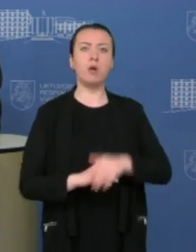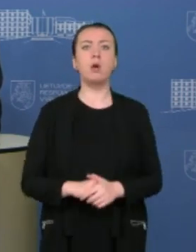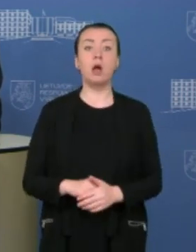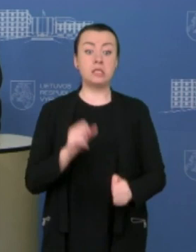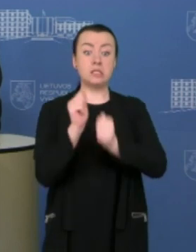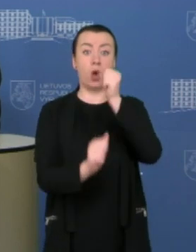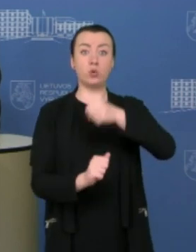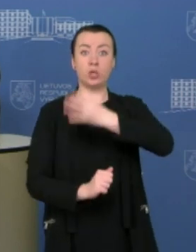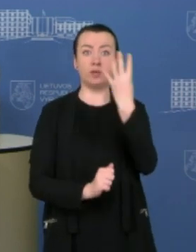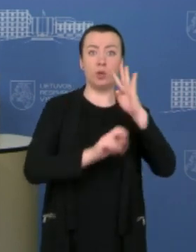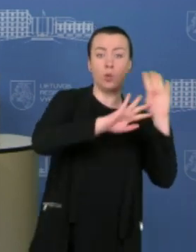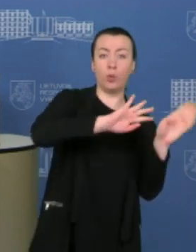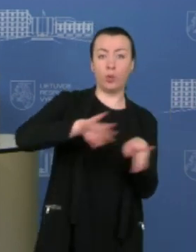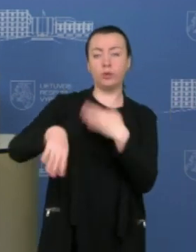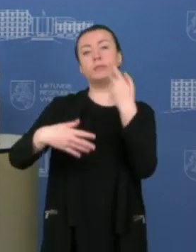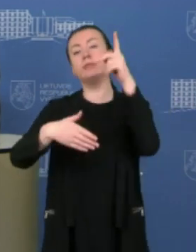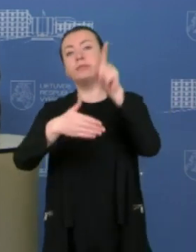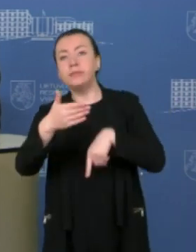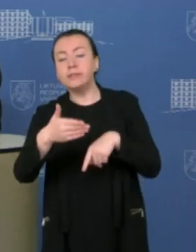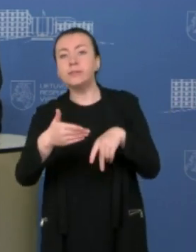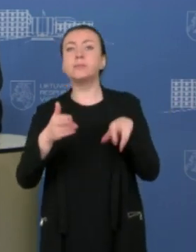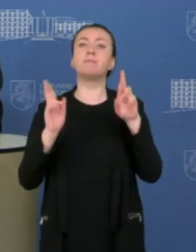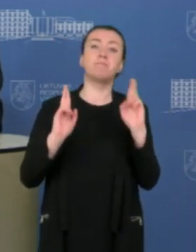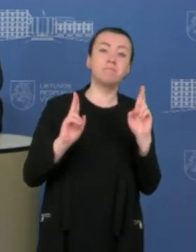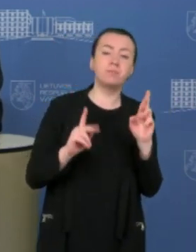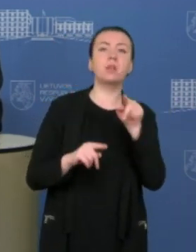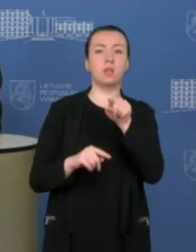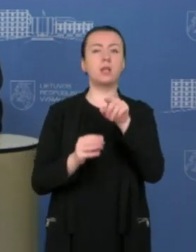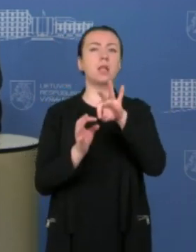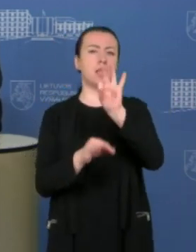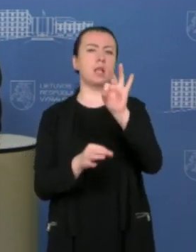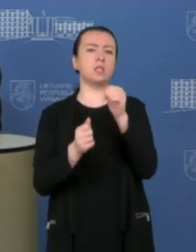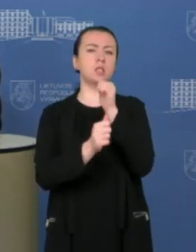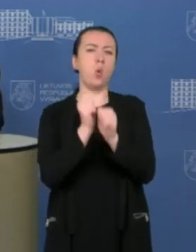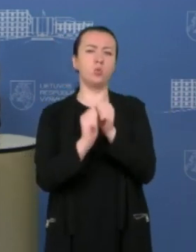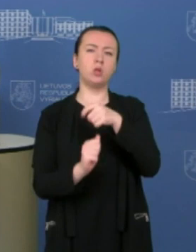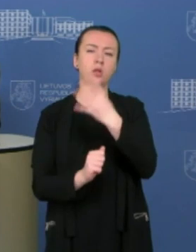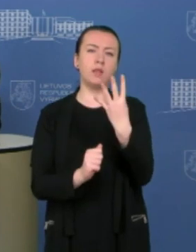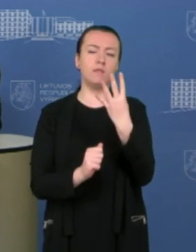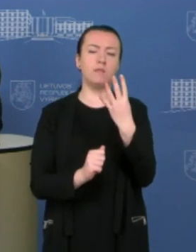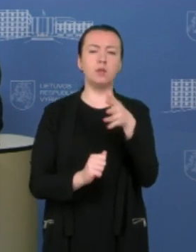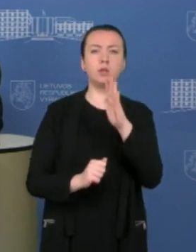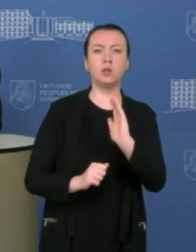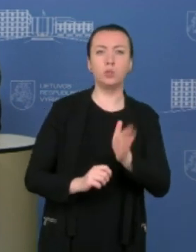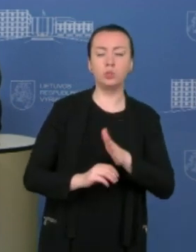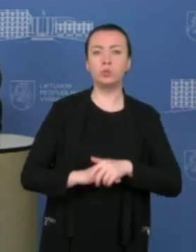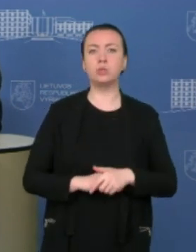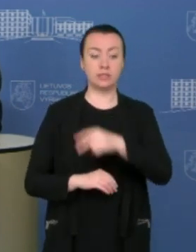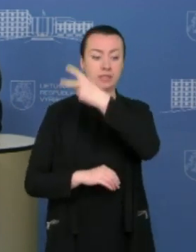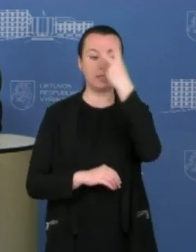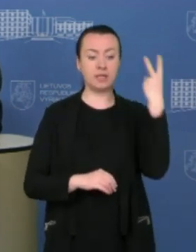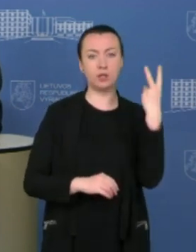sausio ketvirtos dienos, dar tikime, kad ta diena bus patikslinta ir kad bus ji labai artima, tai sausio ketvirtai, kad